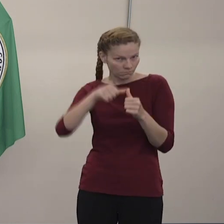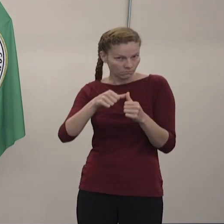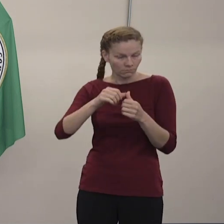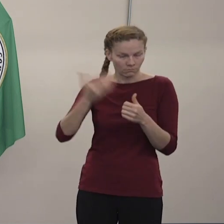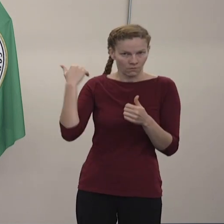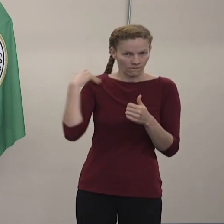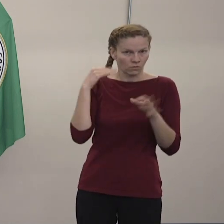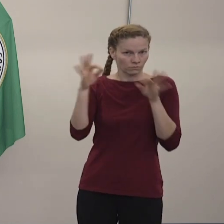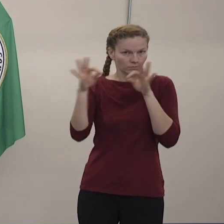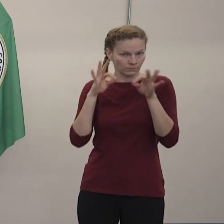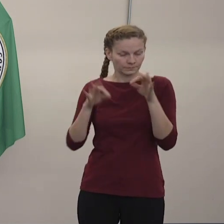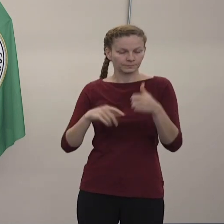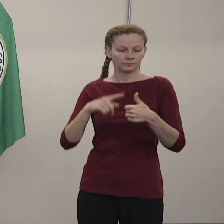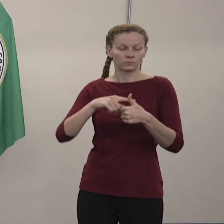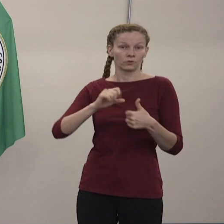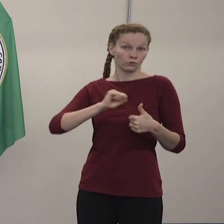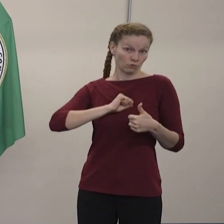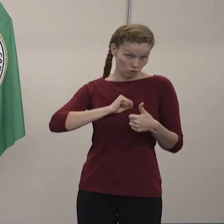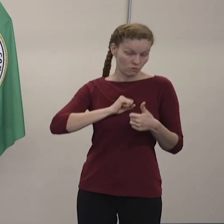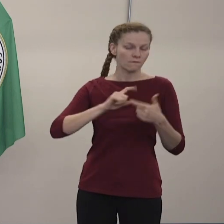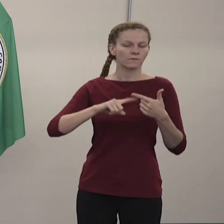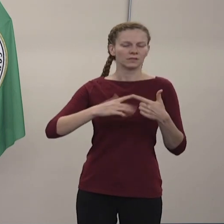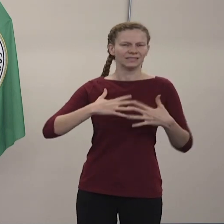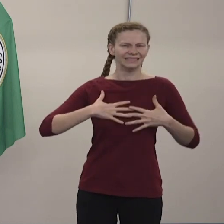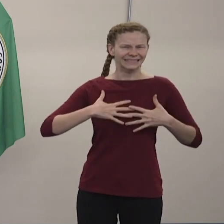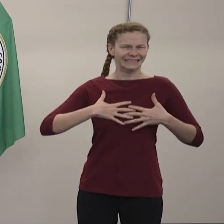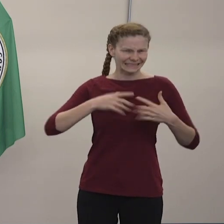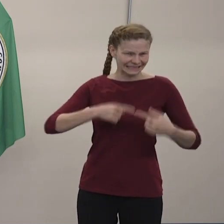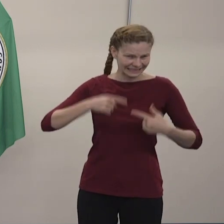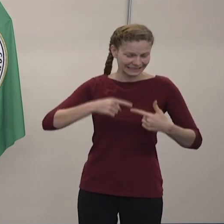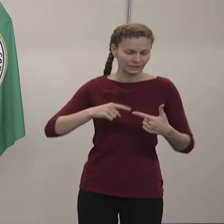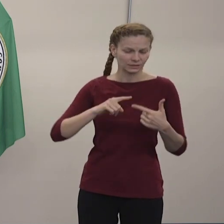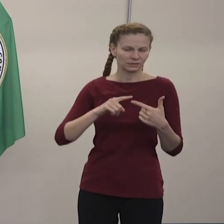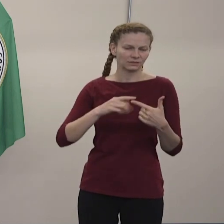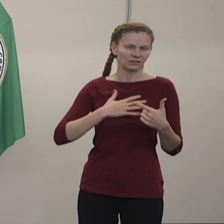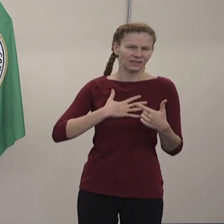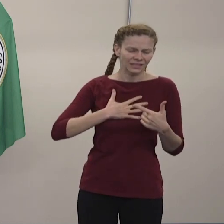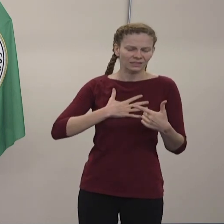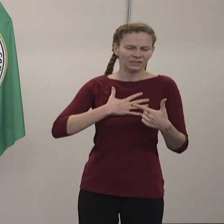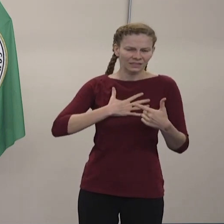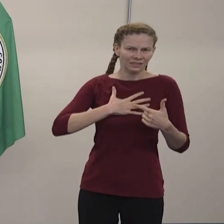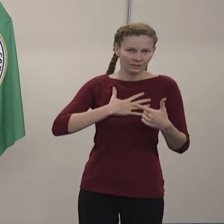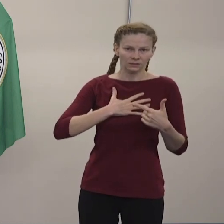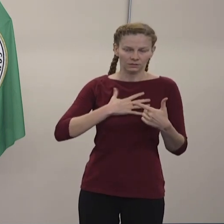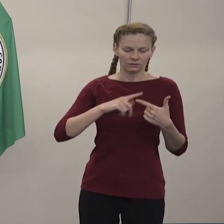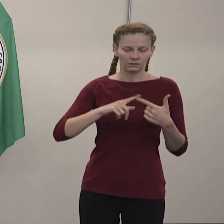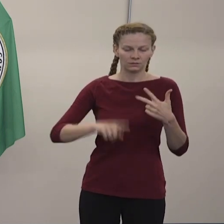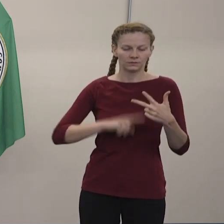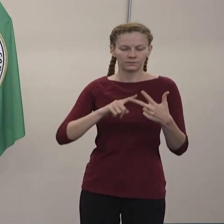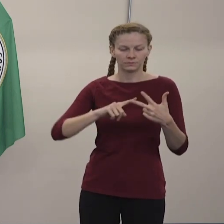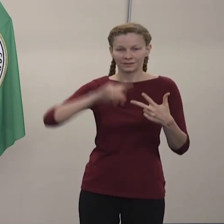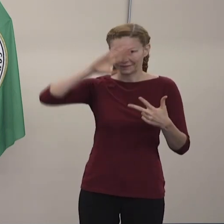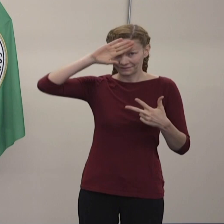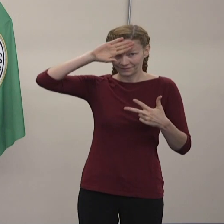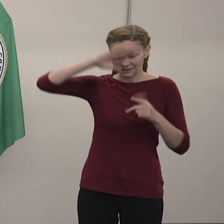que tienen tos, corta de respiración, dificultad de respiración, fiebre,